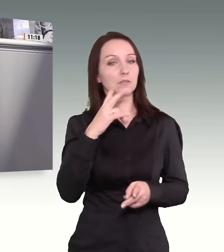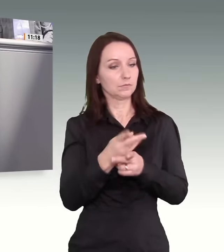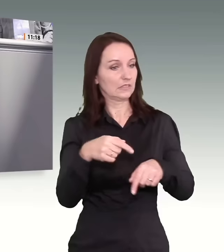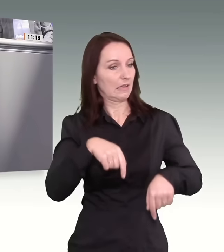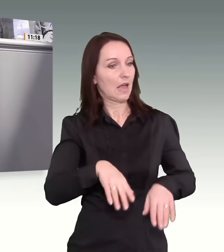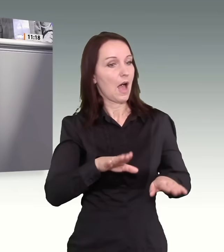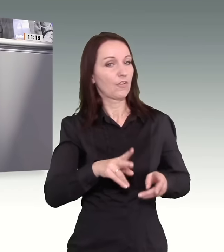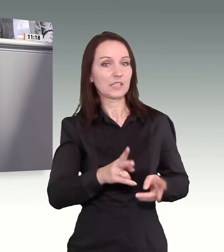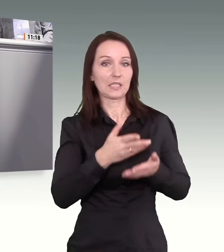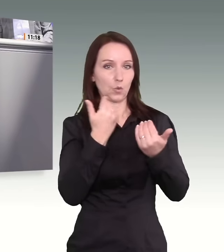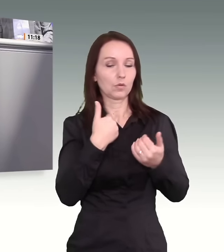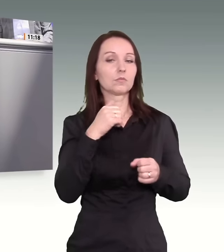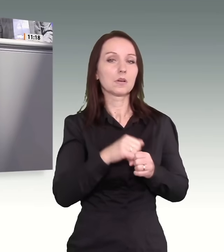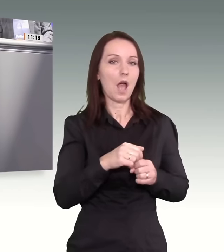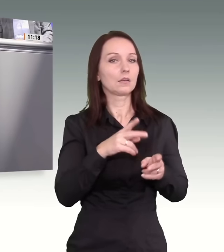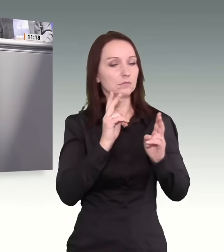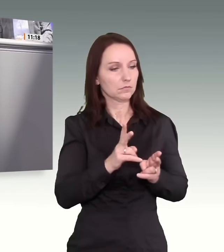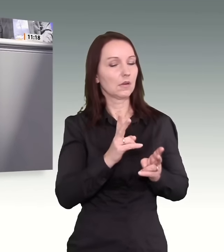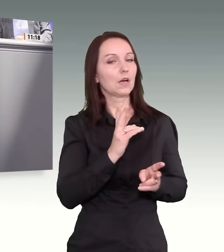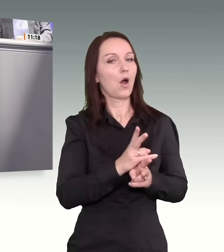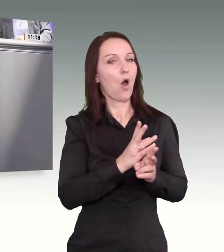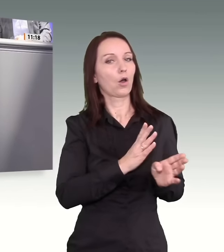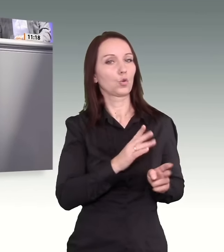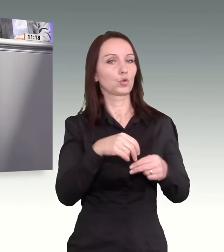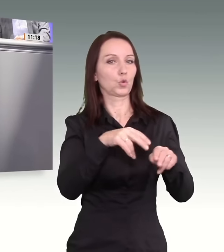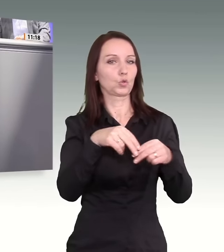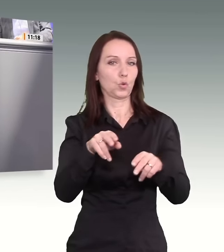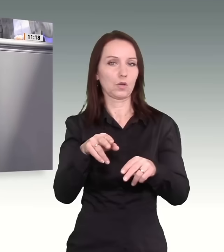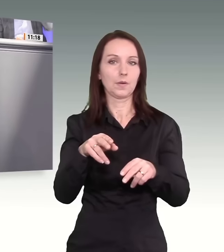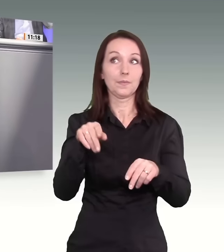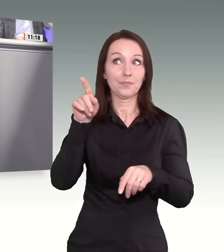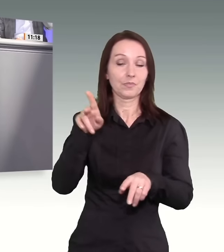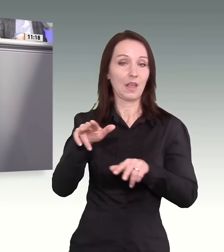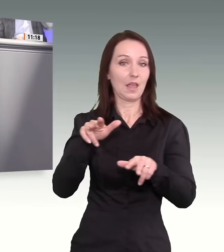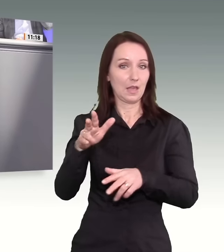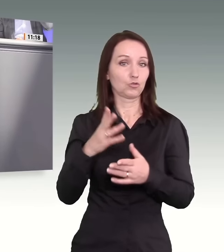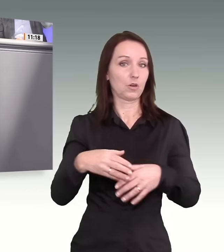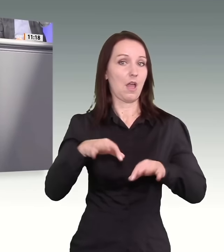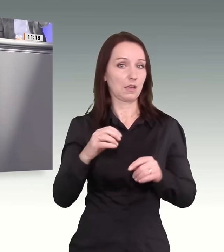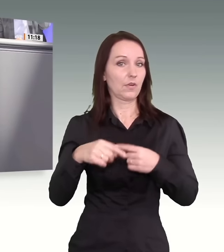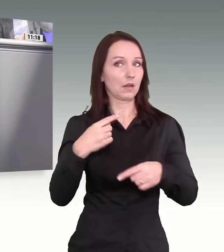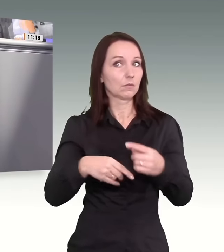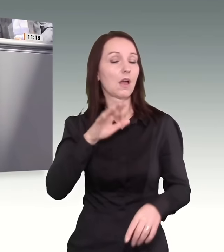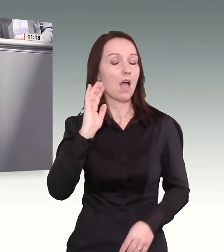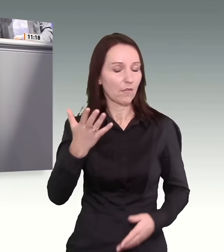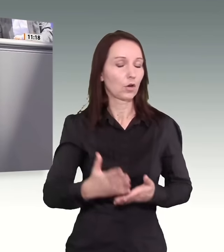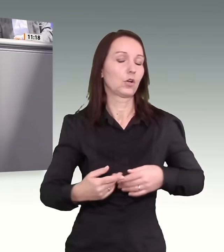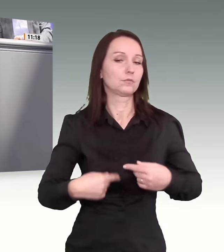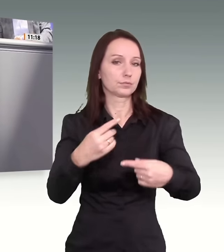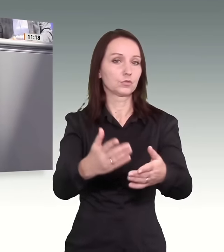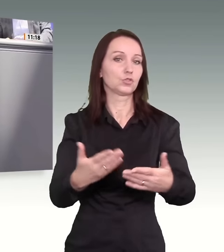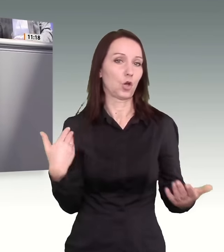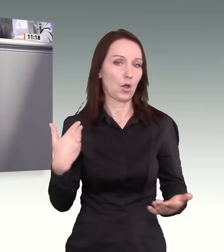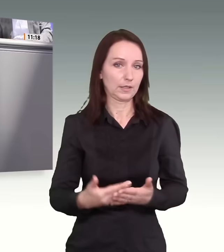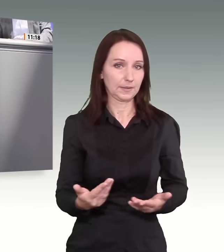hier kein Aufenthaltsrecht haben. Alles wichtige Maßnahmen, die diese Regierung in Angriff genommen hat und erfolgreich auf